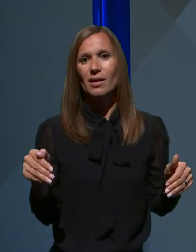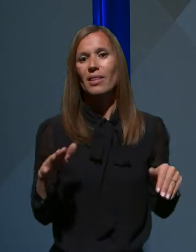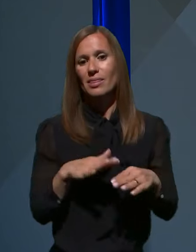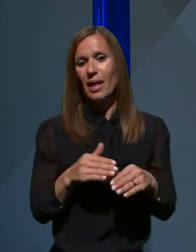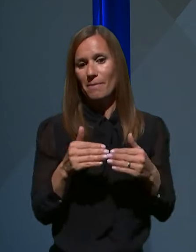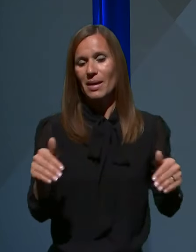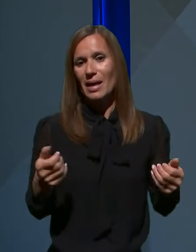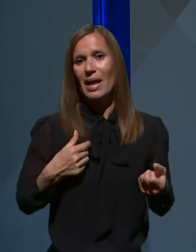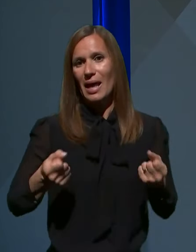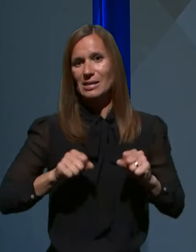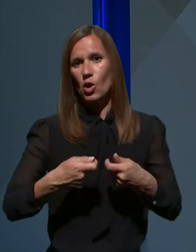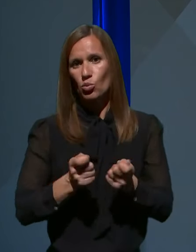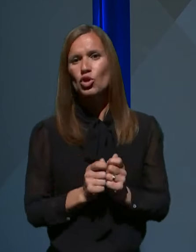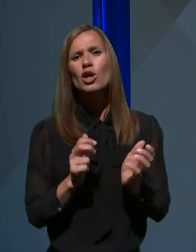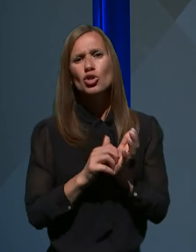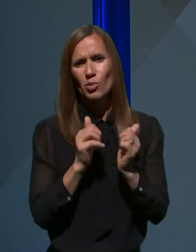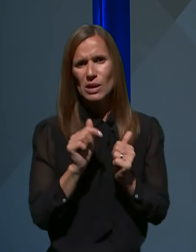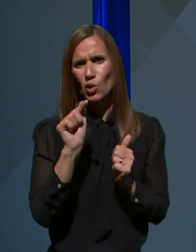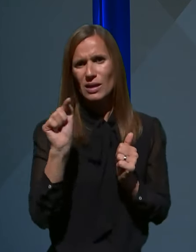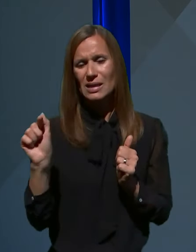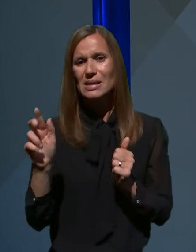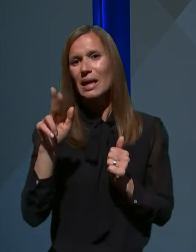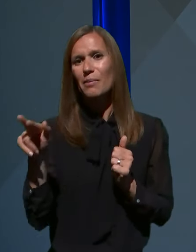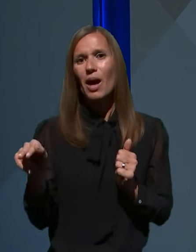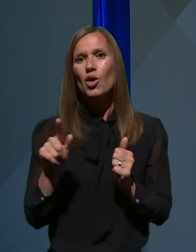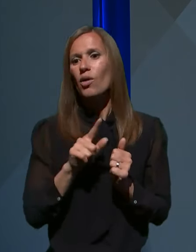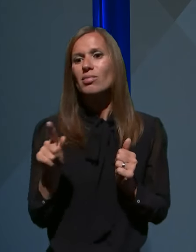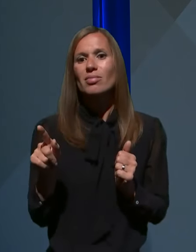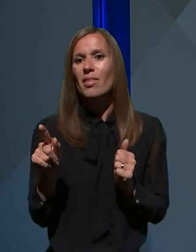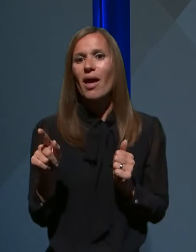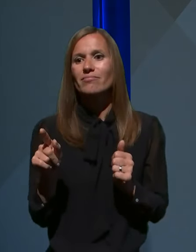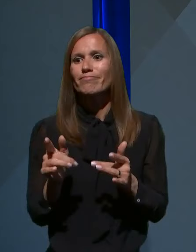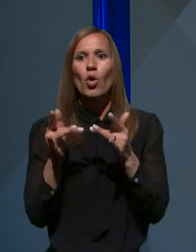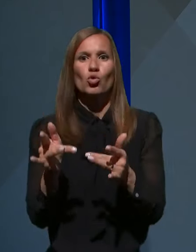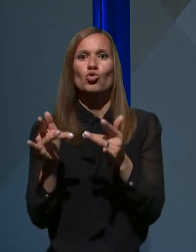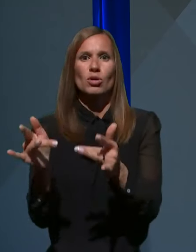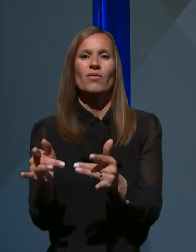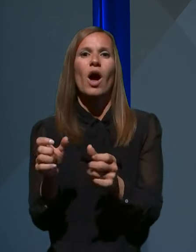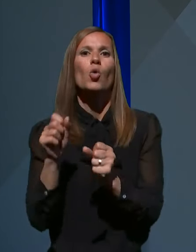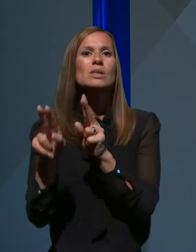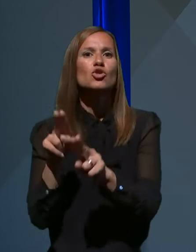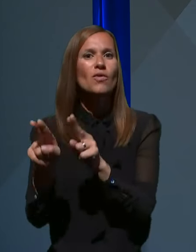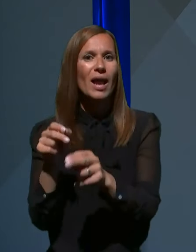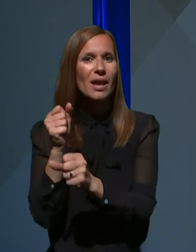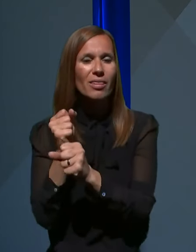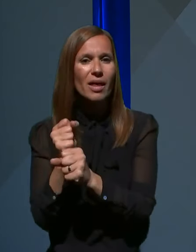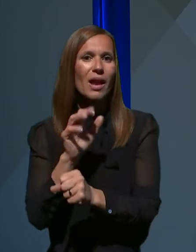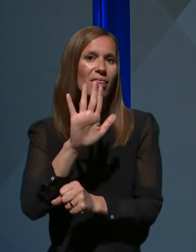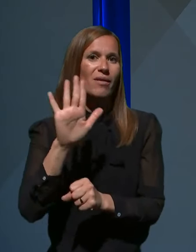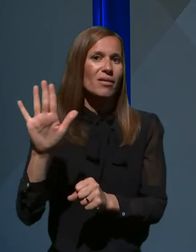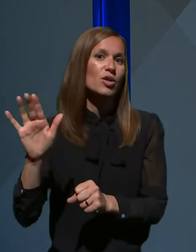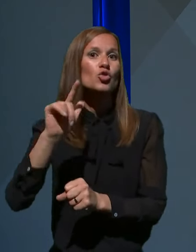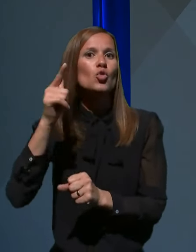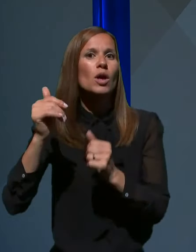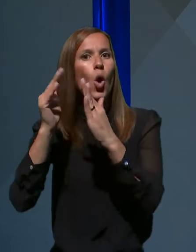občine, zlasti, ko gre za tiste, ki imajo neodložljiva vzdrževalna dela na svojih drugih